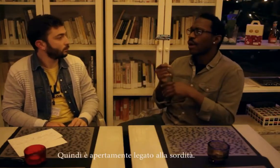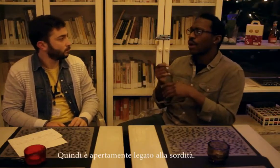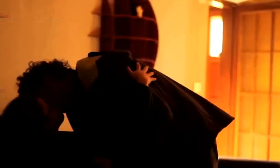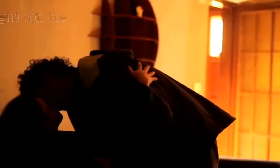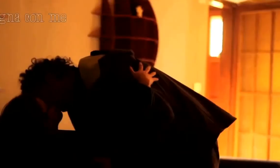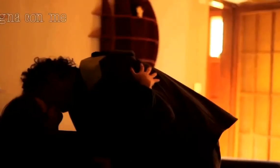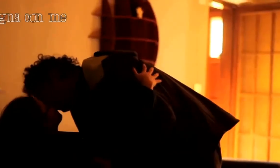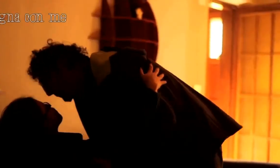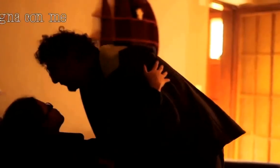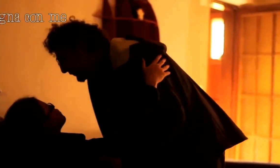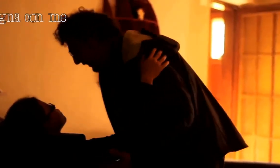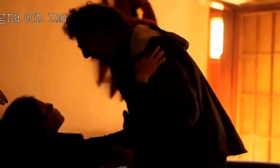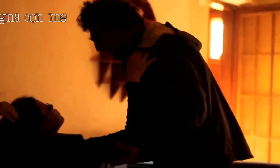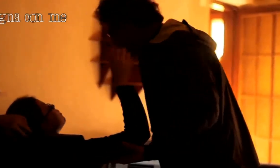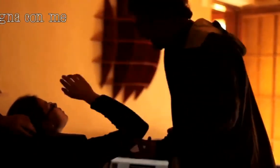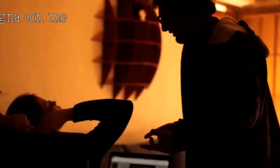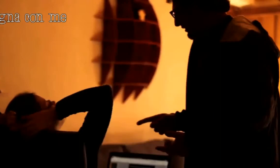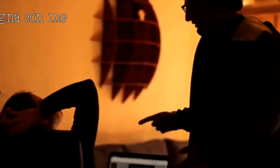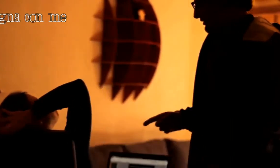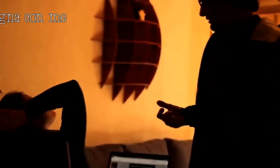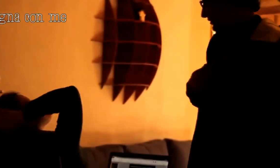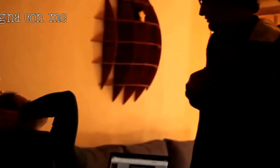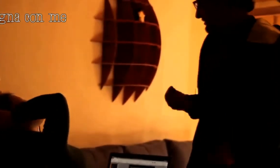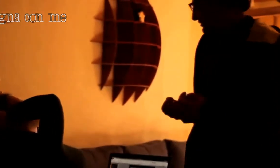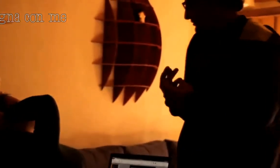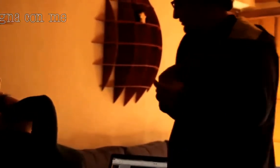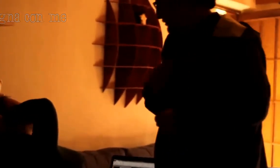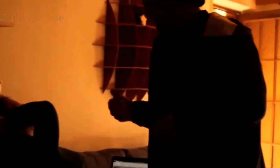Grazie a tutti.